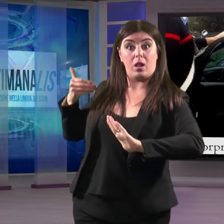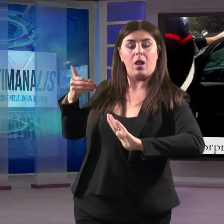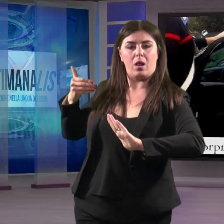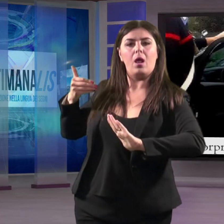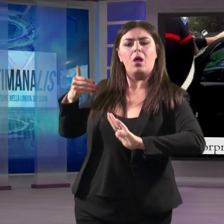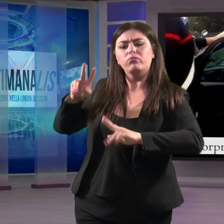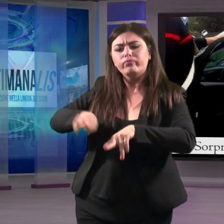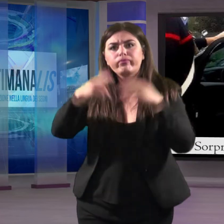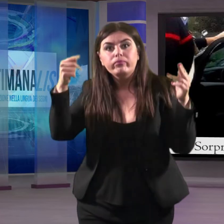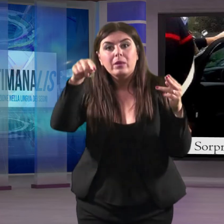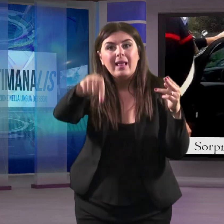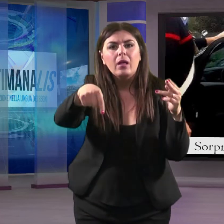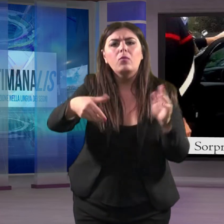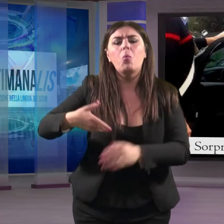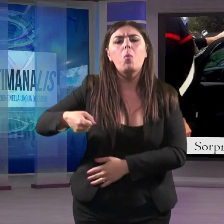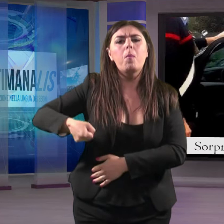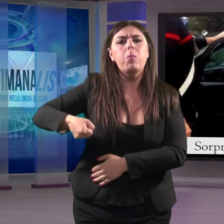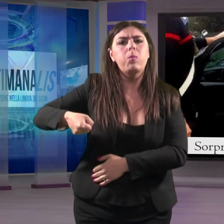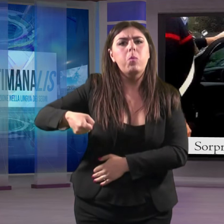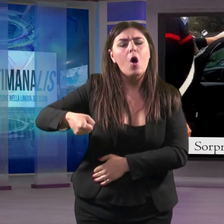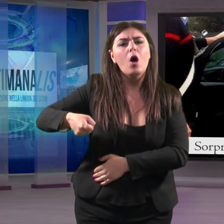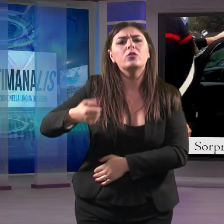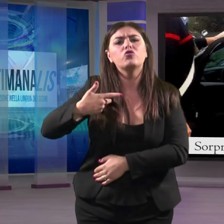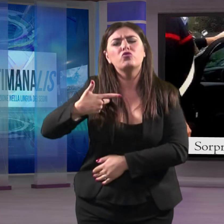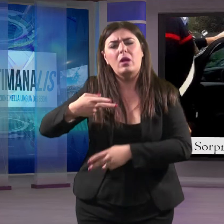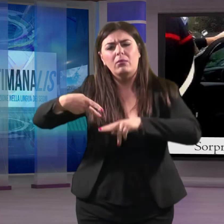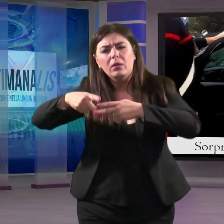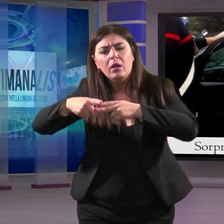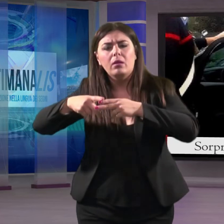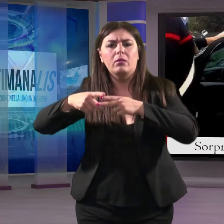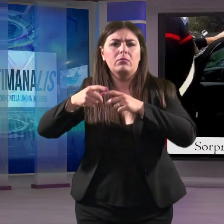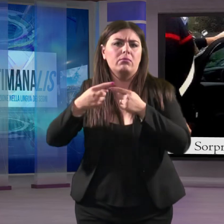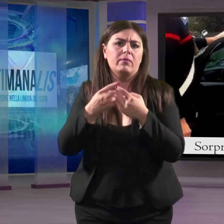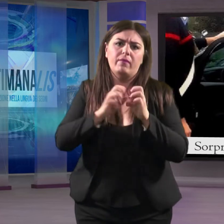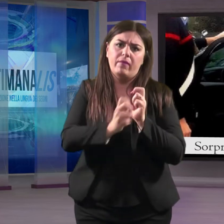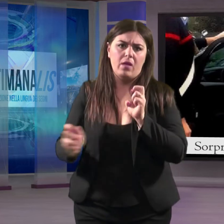rinvenuto all'interno di un borsone diversi attrezzi da scasso.